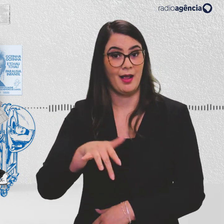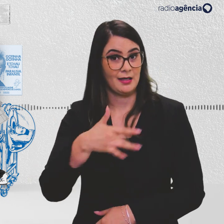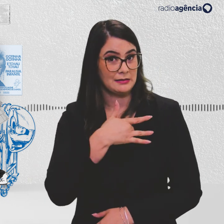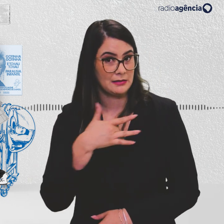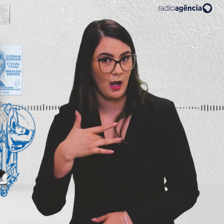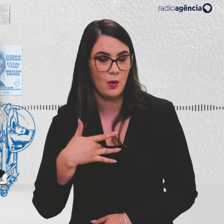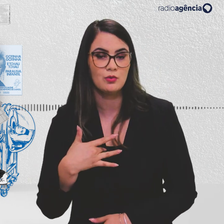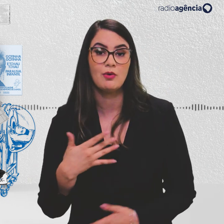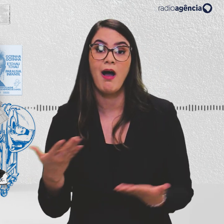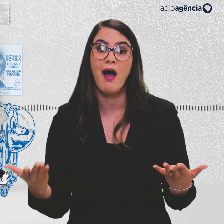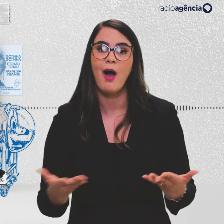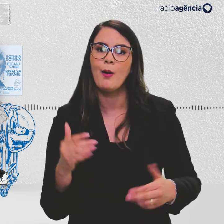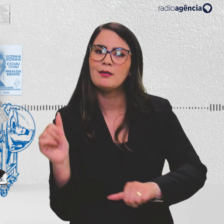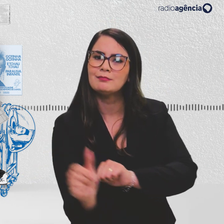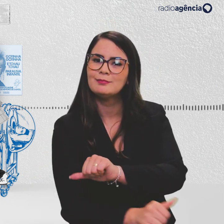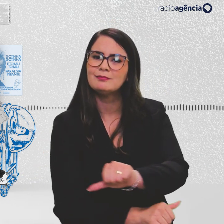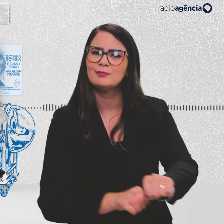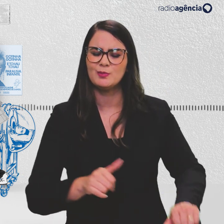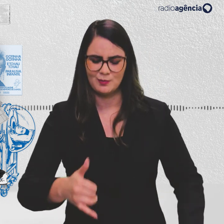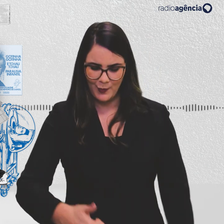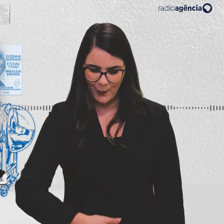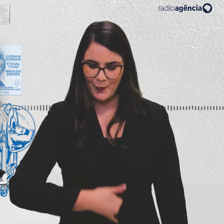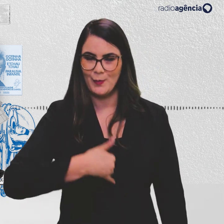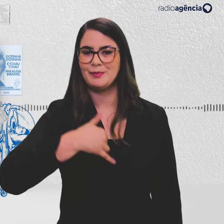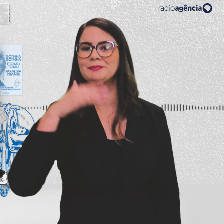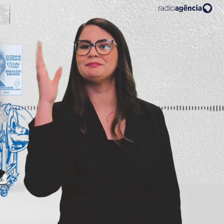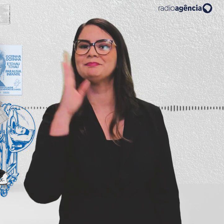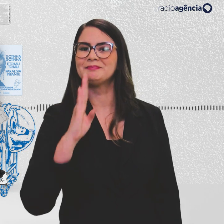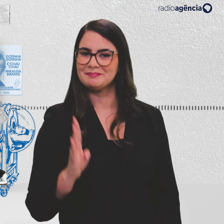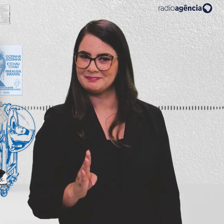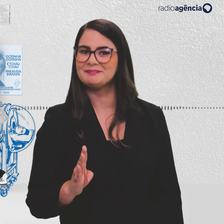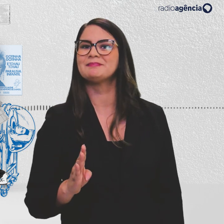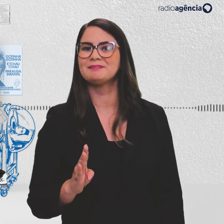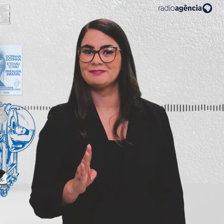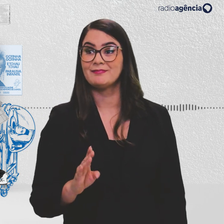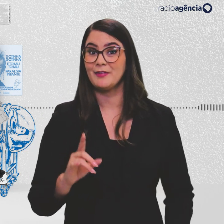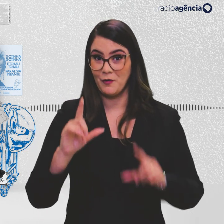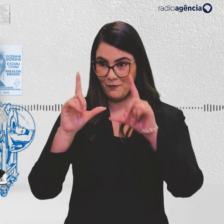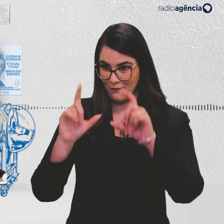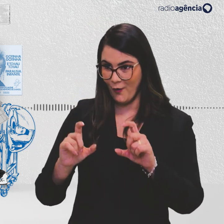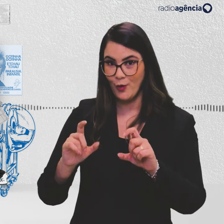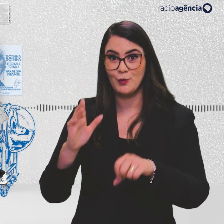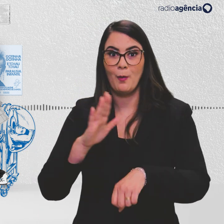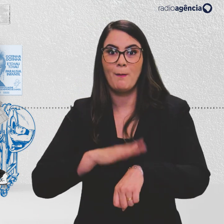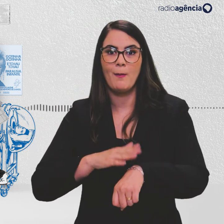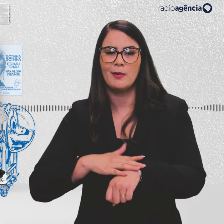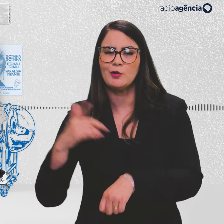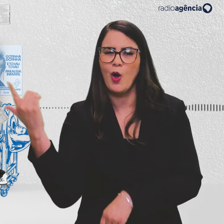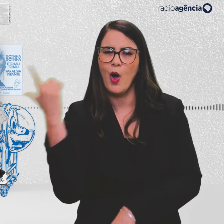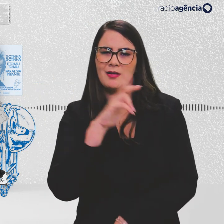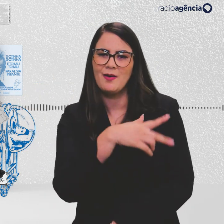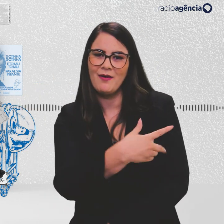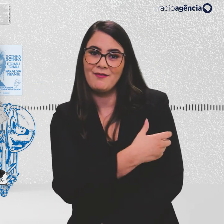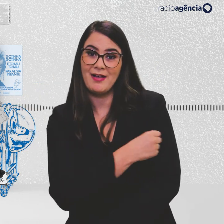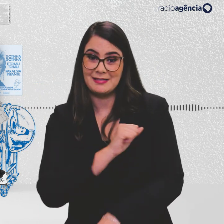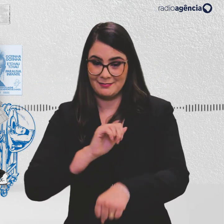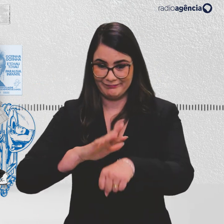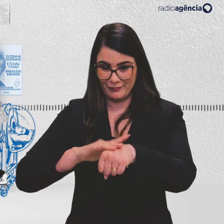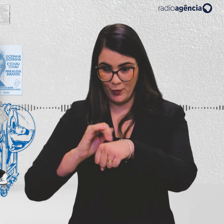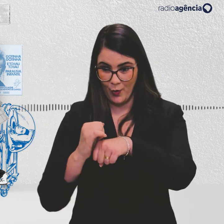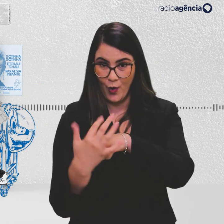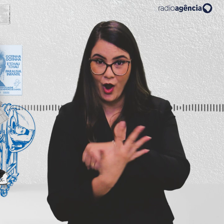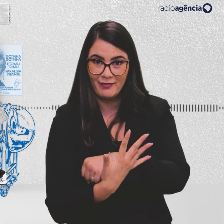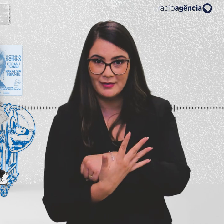saúde, se tornou um orgulho nacional. Quem aí tirou foto quando finalmente conseguiu se vacinar contra a Covid